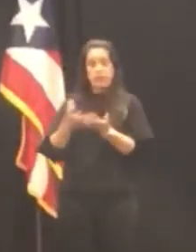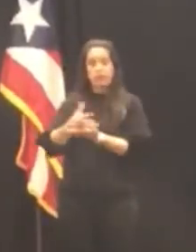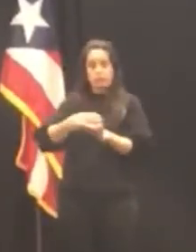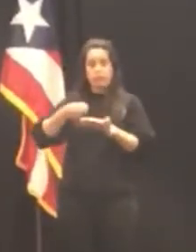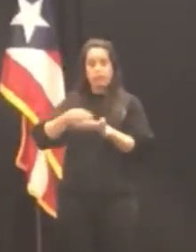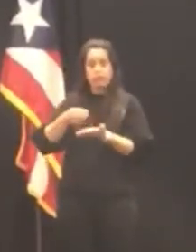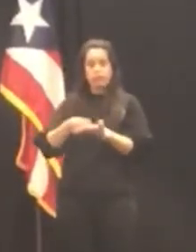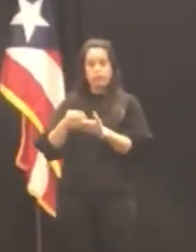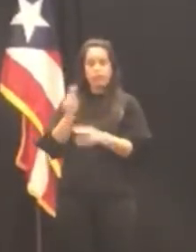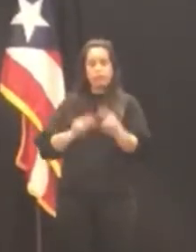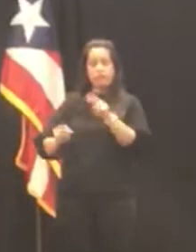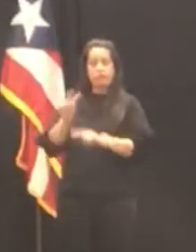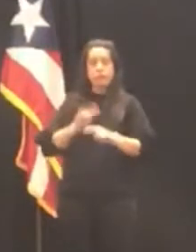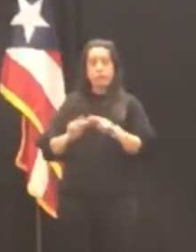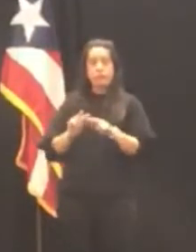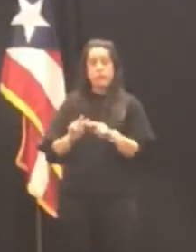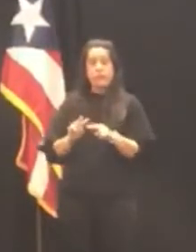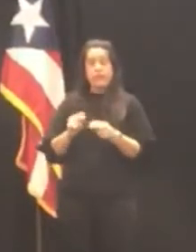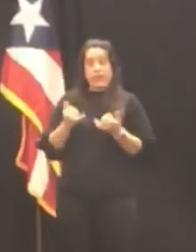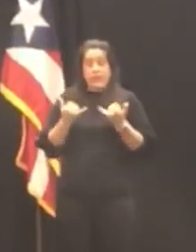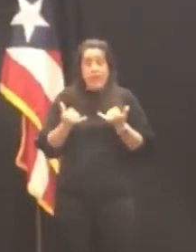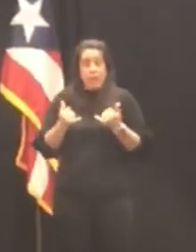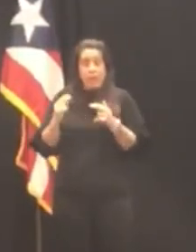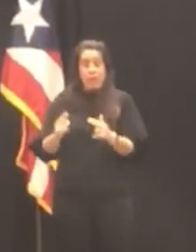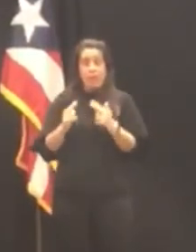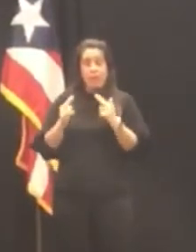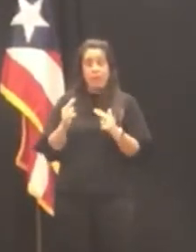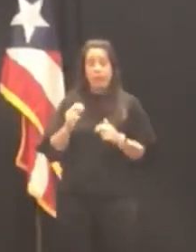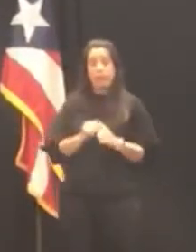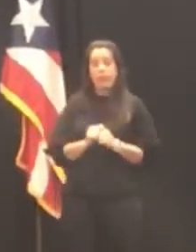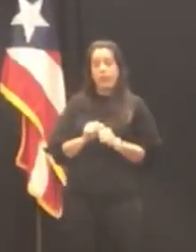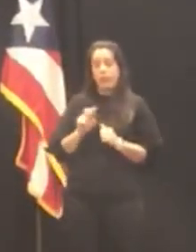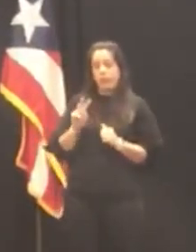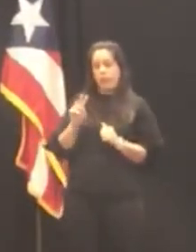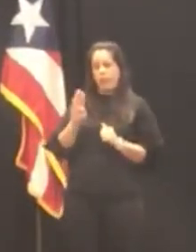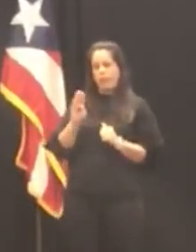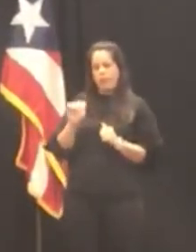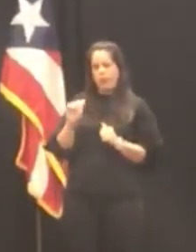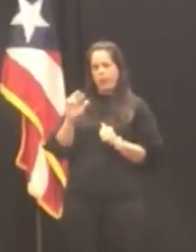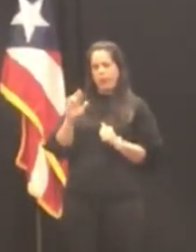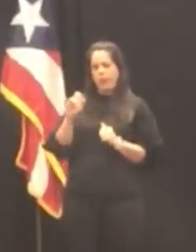la contralor actual honorable Yasmín Valdivieso CPA